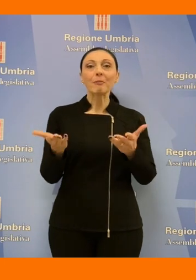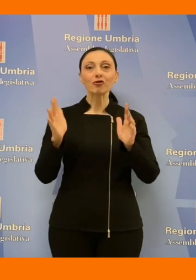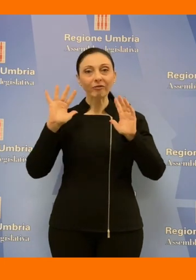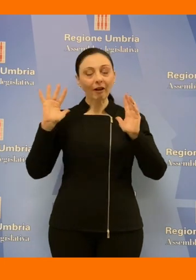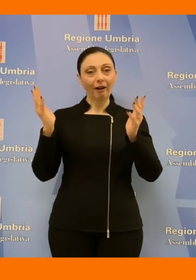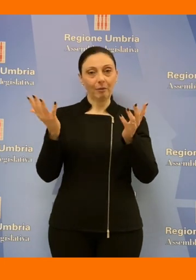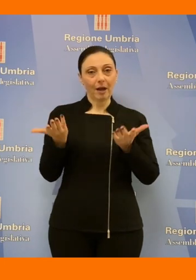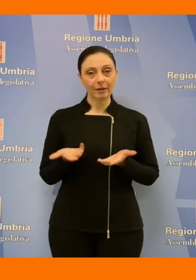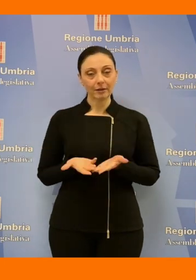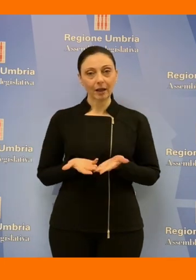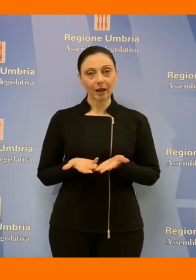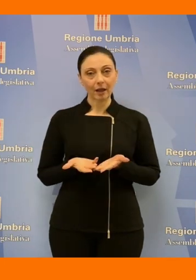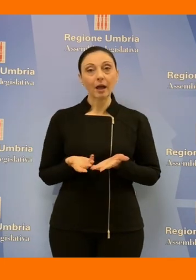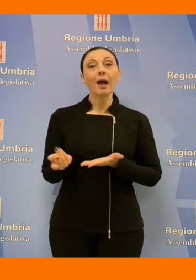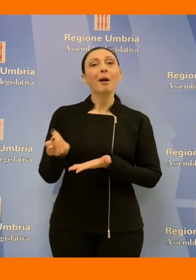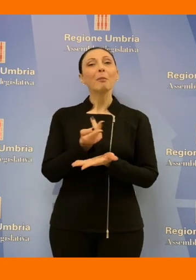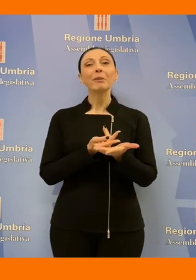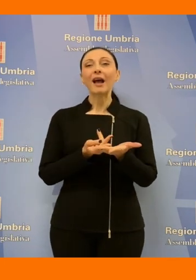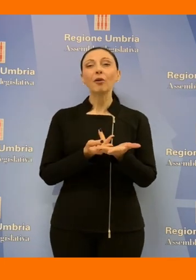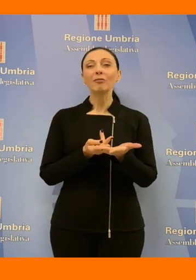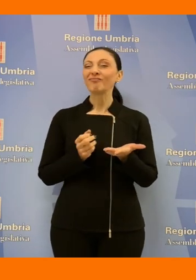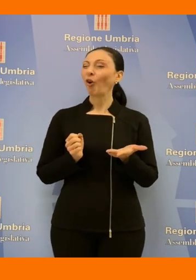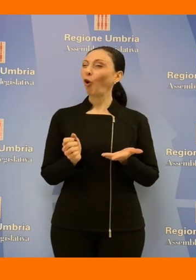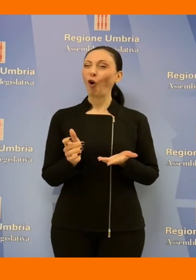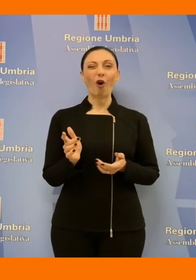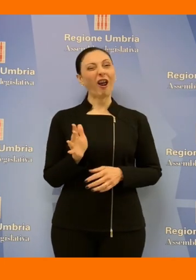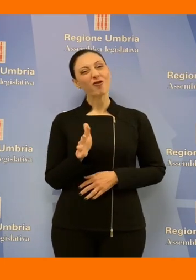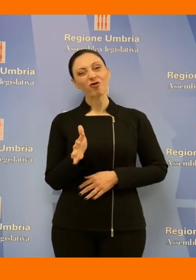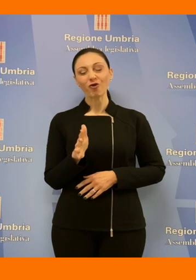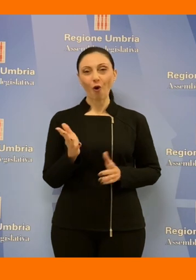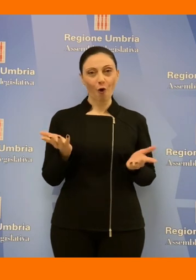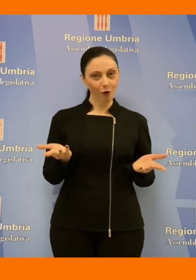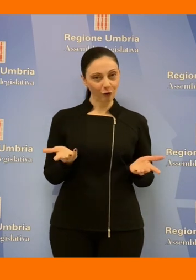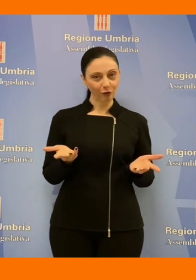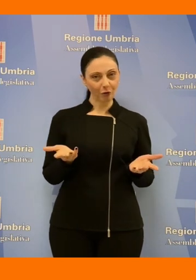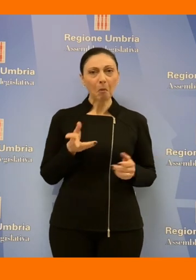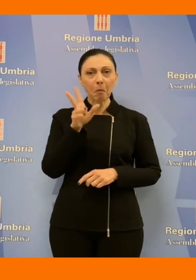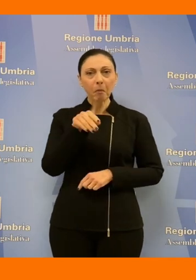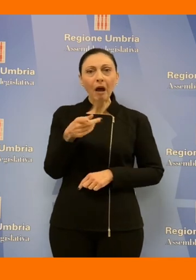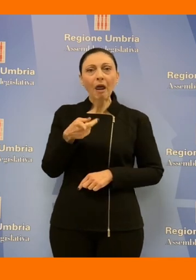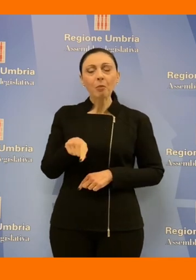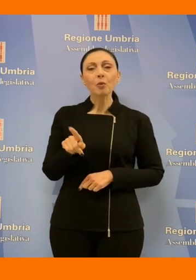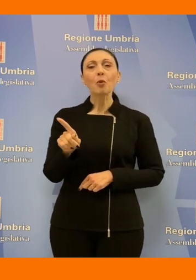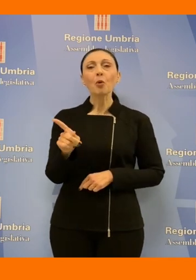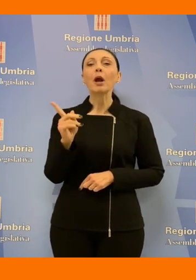anche un'emergenza climatica l'abbiamo trovato un piano poco coraggioso parlando anche di quello che è